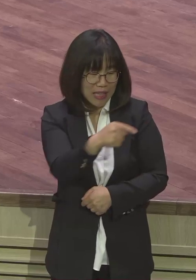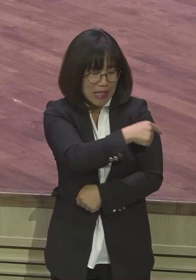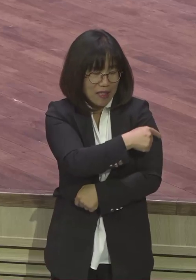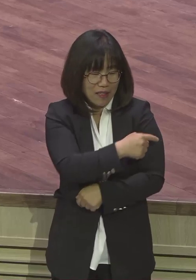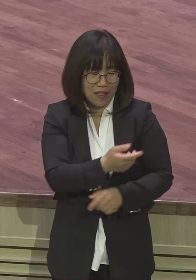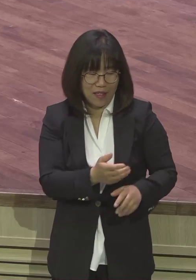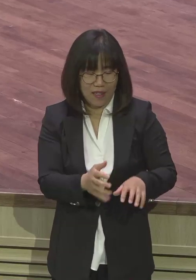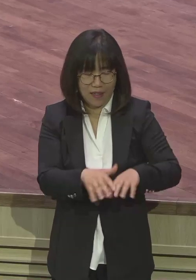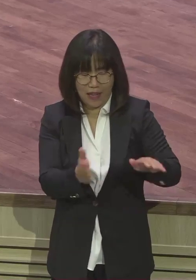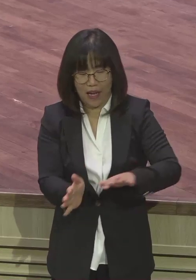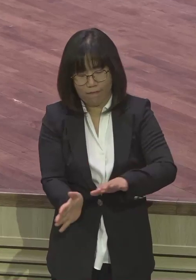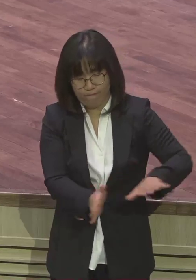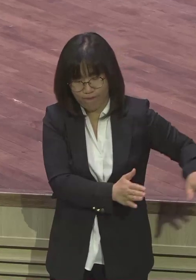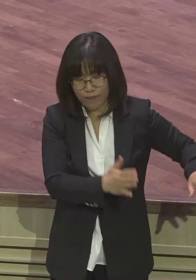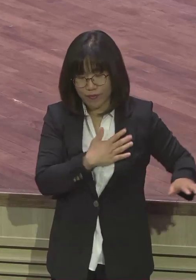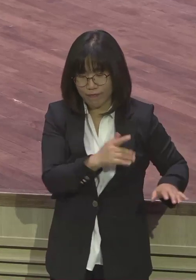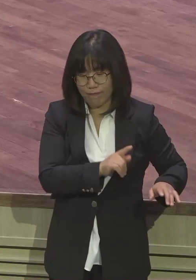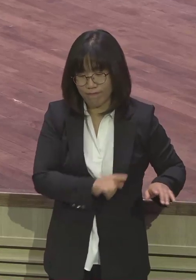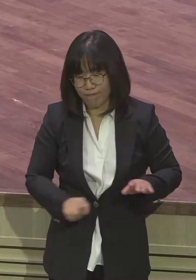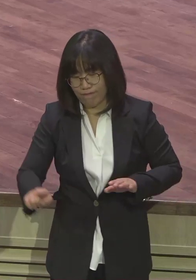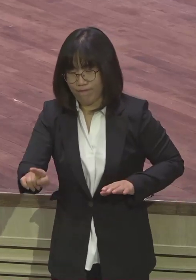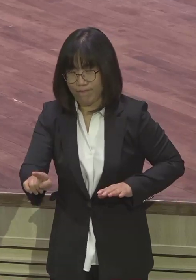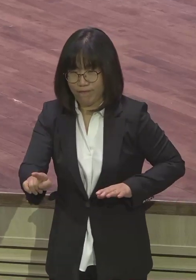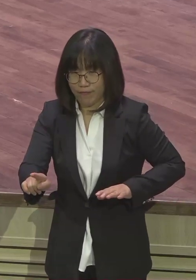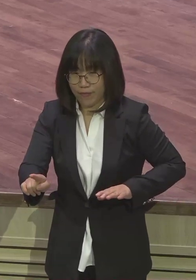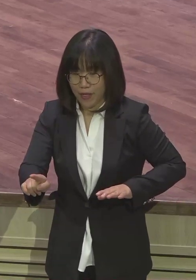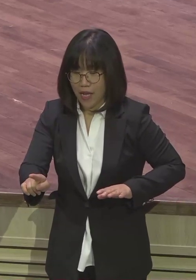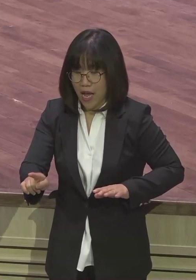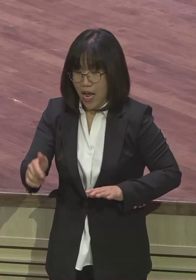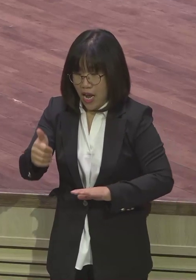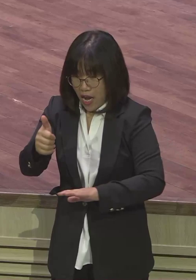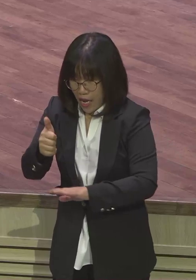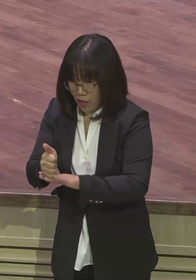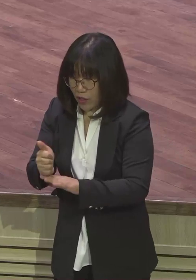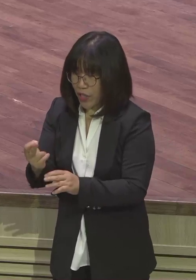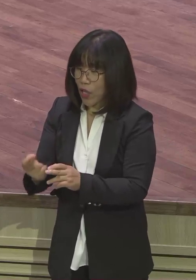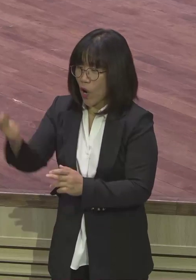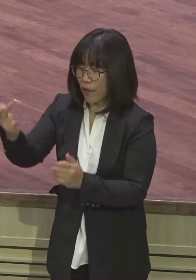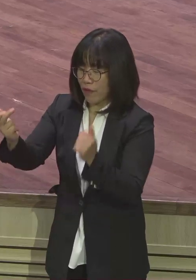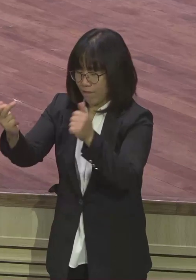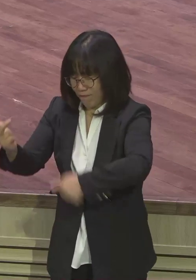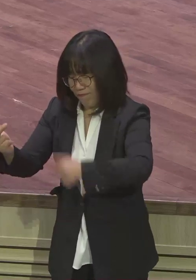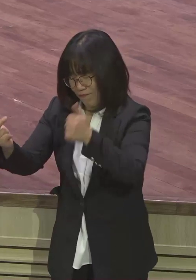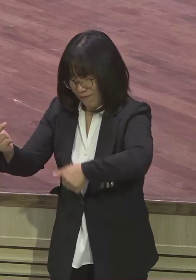나아가되 몸을 일곱 번 땅에 굽히고 그의 형 에세에게 가까이 가니